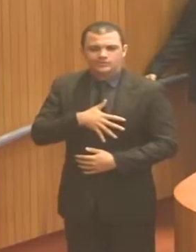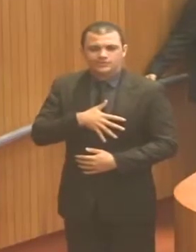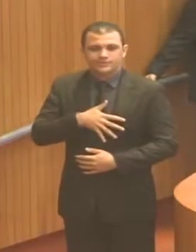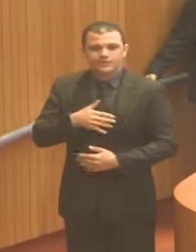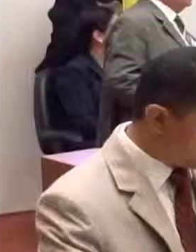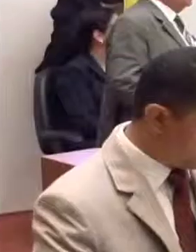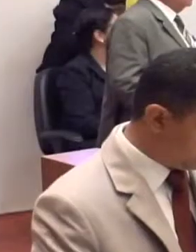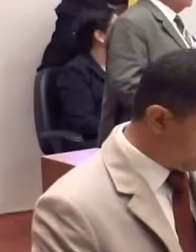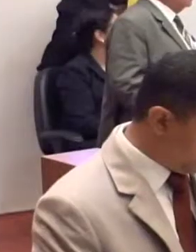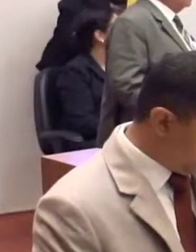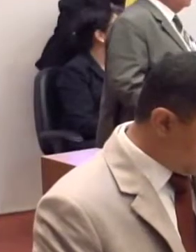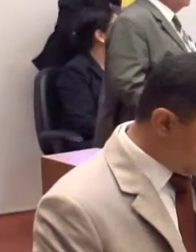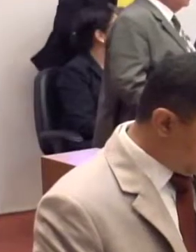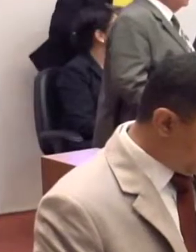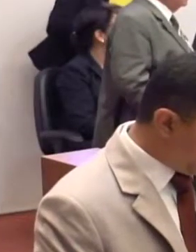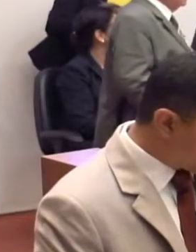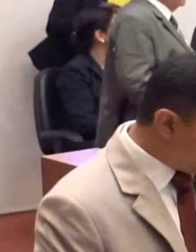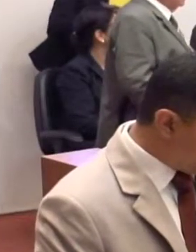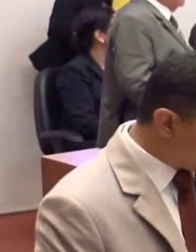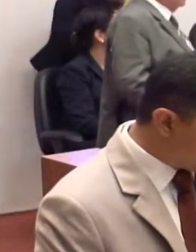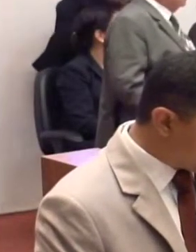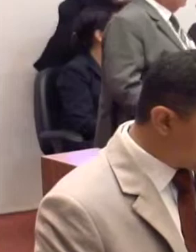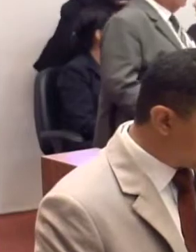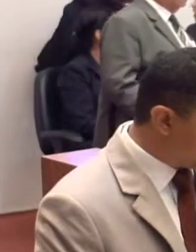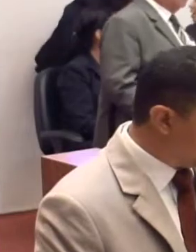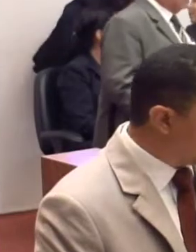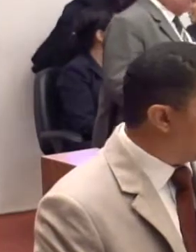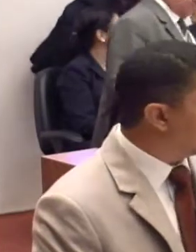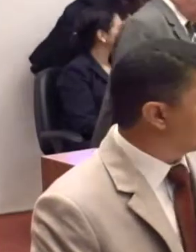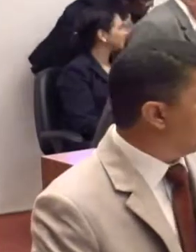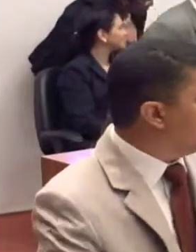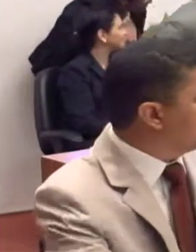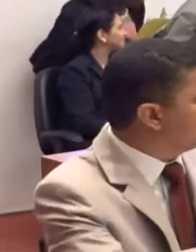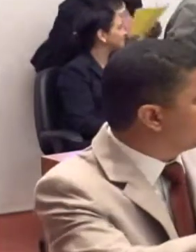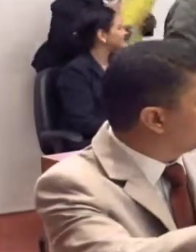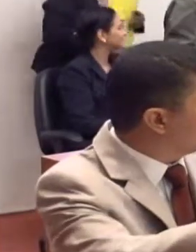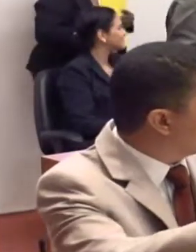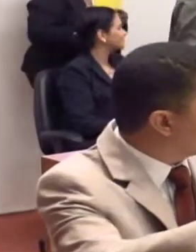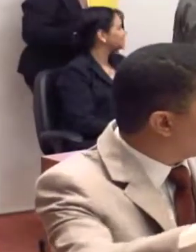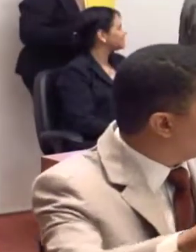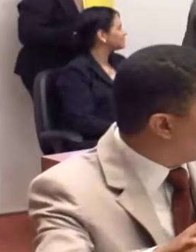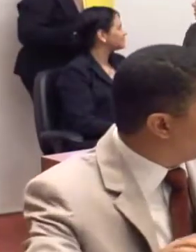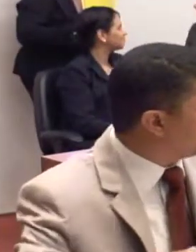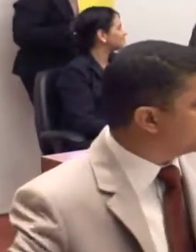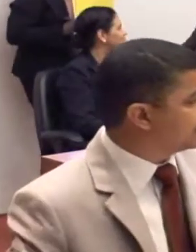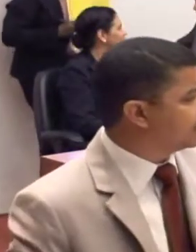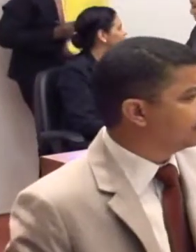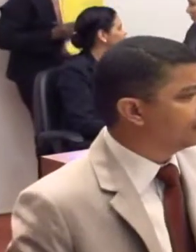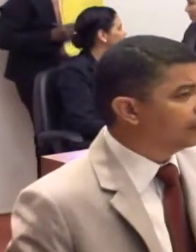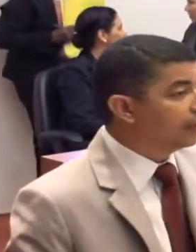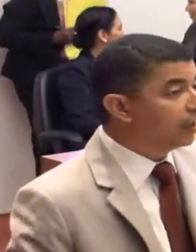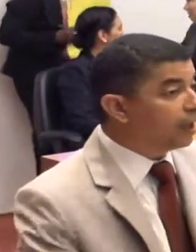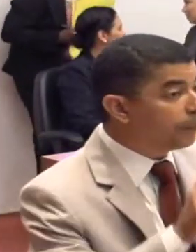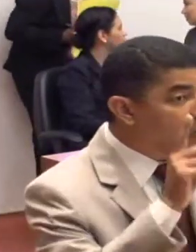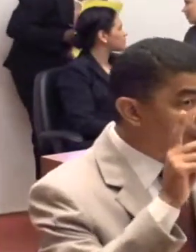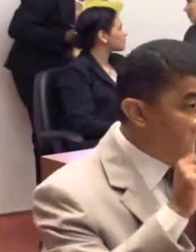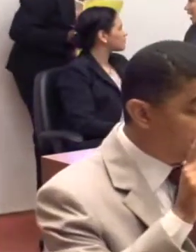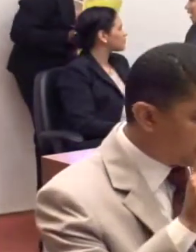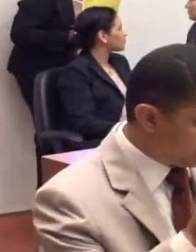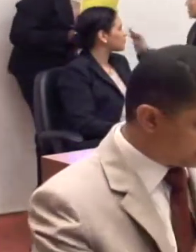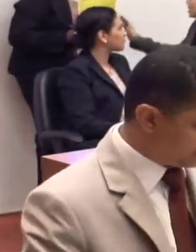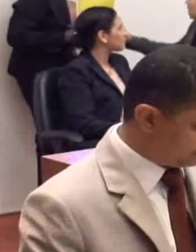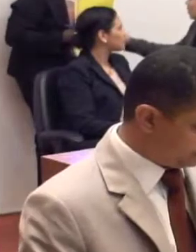muito orgulhoso, pois, mesmo sem ter as grandes estruturas econômicas e